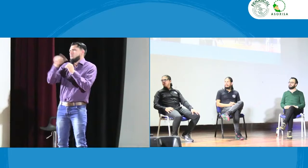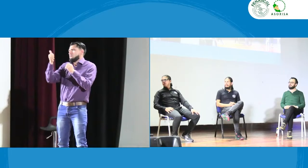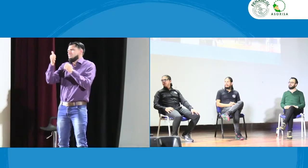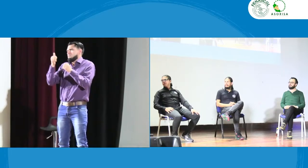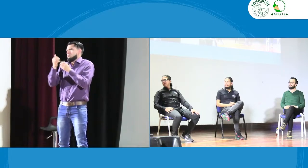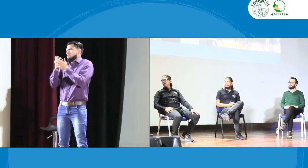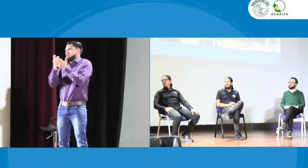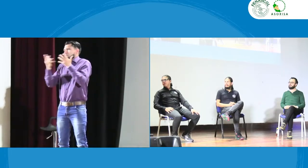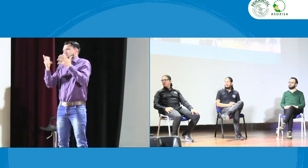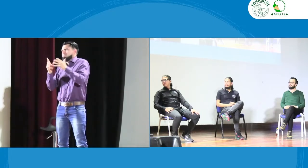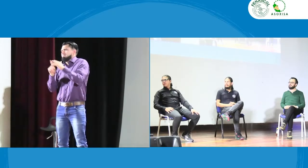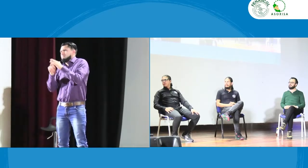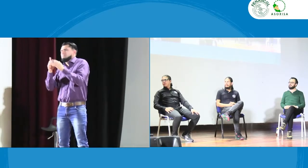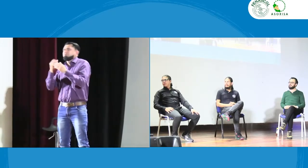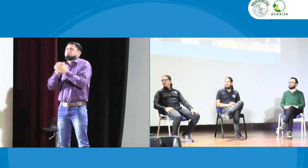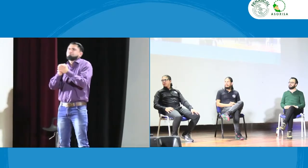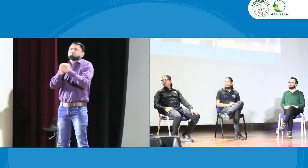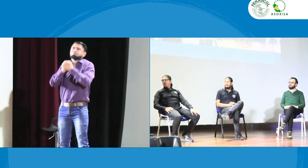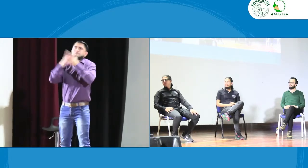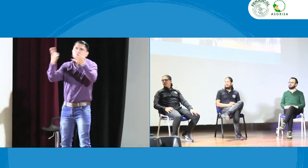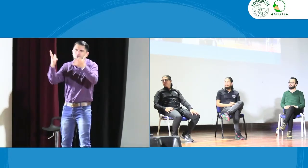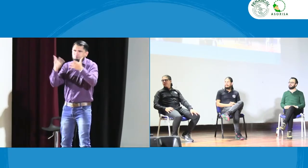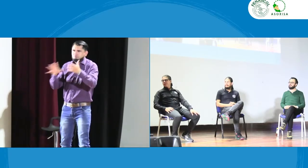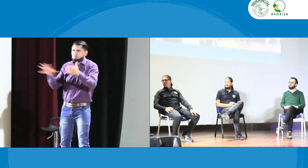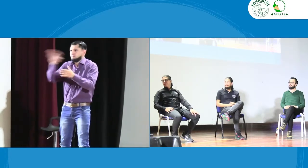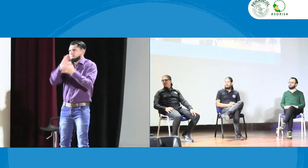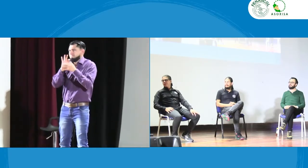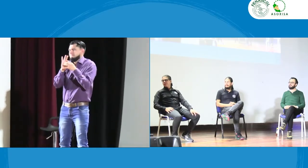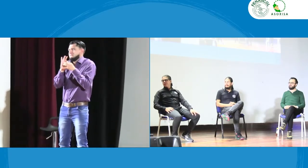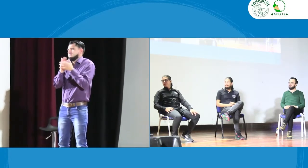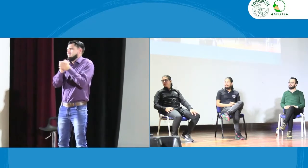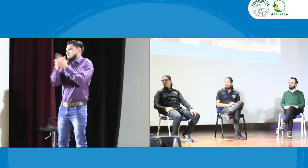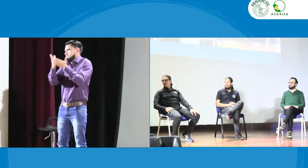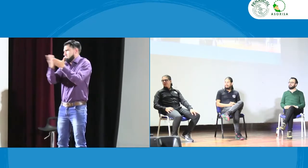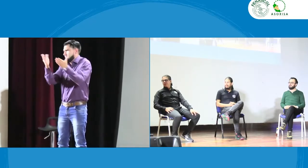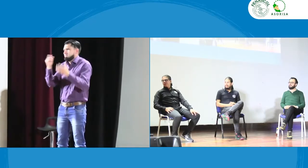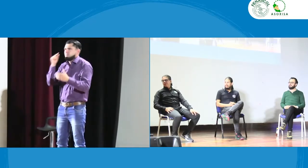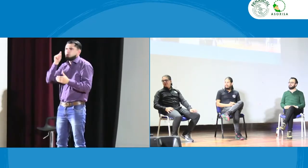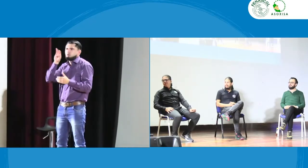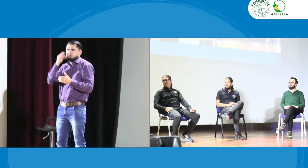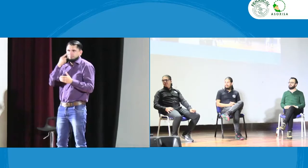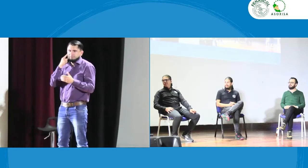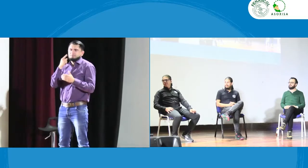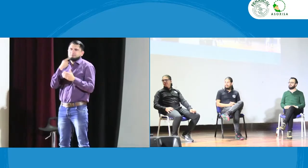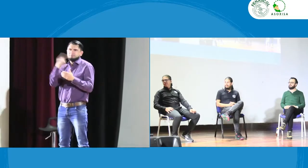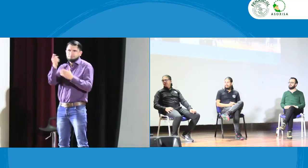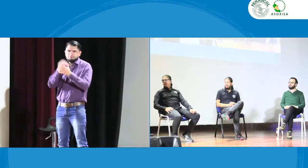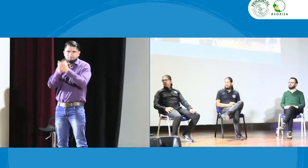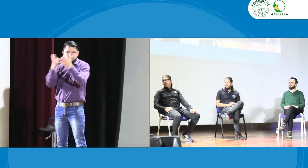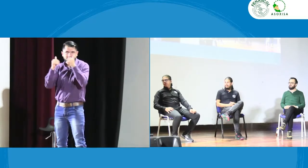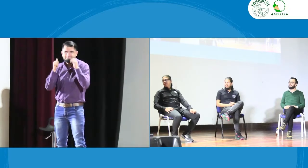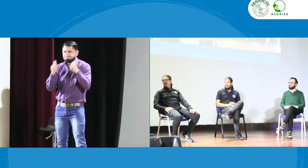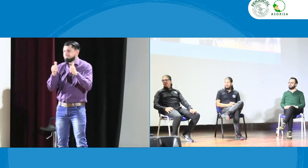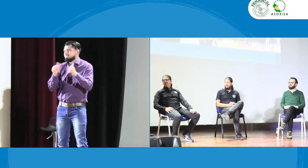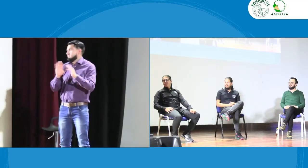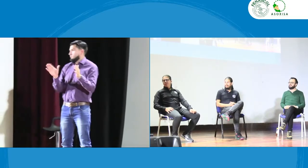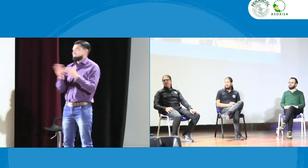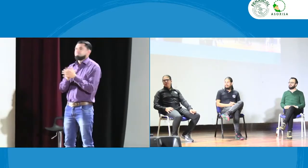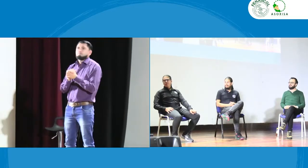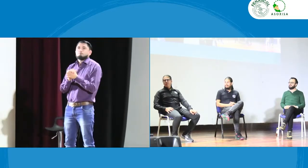han estado preguntando qué pasó con Luzmari que no está en este momento les deja sus saludos ha tenido que salir de afán tiene un compromiso